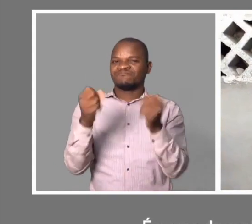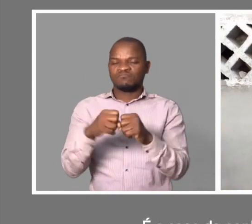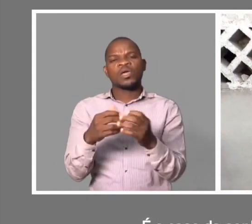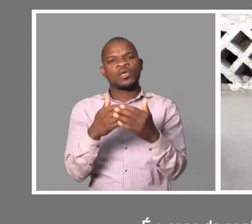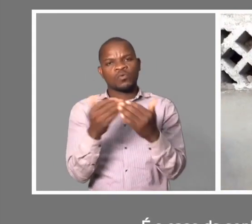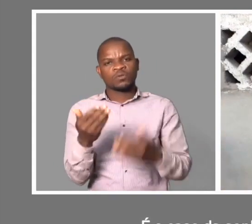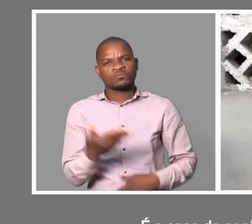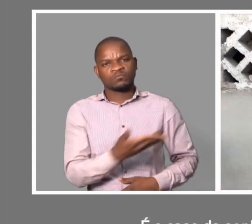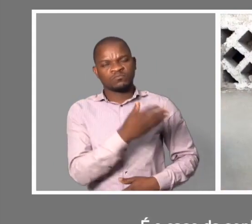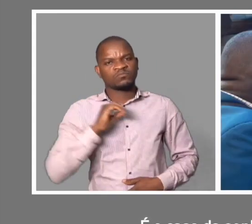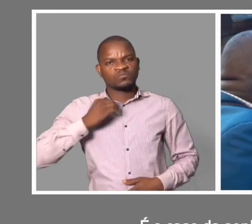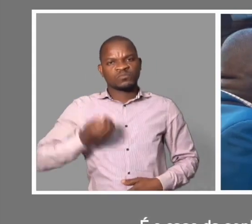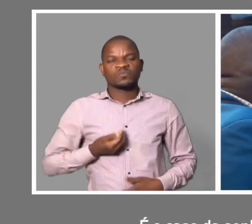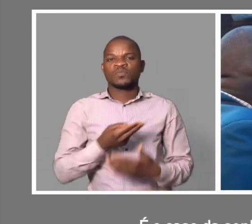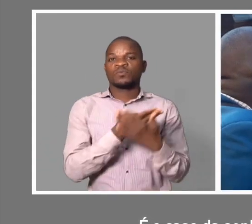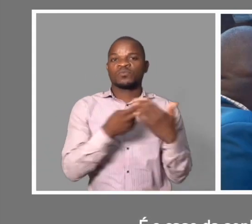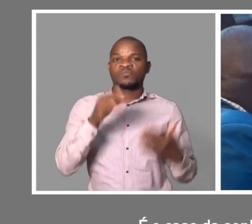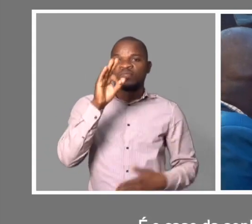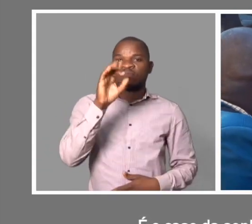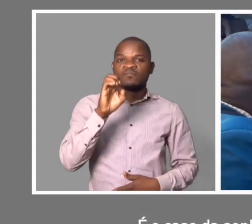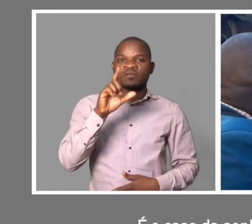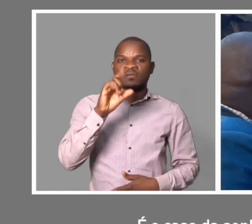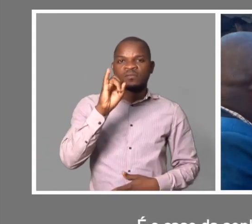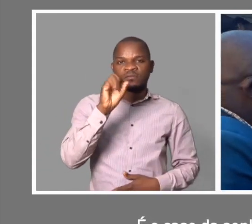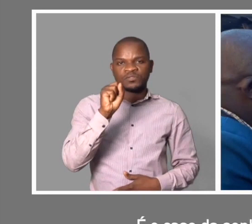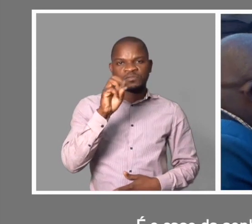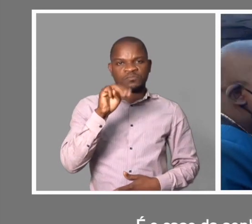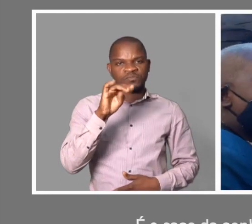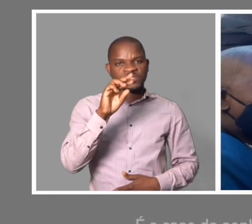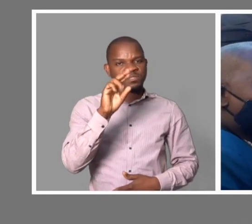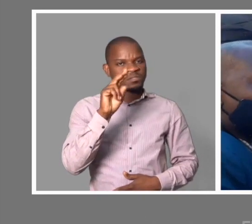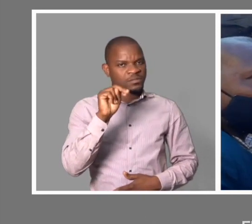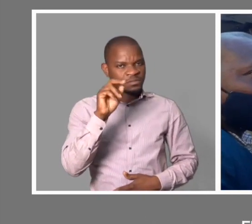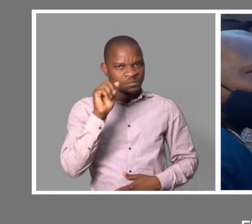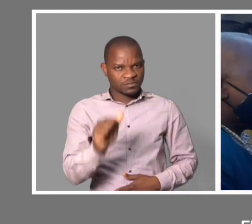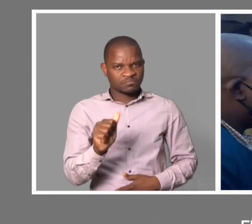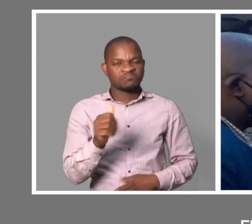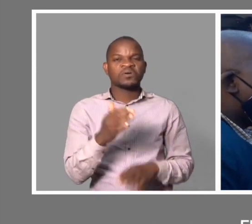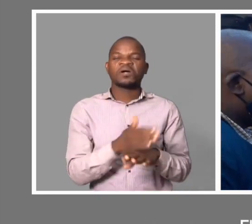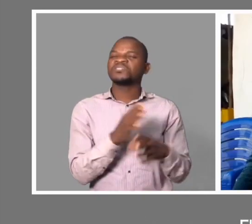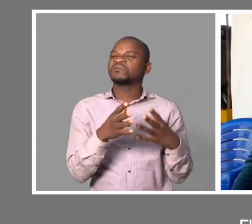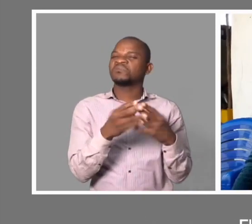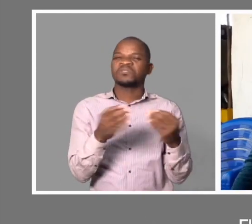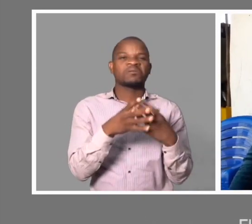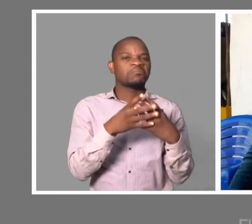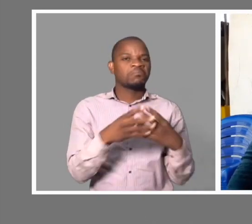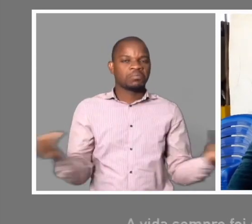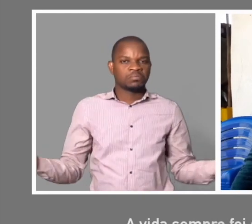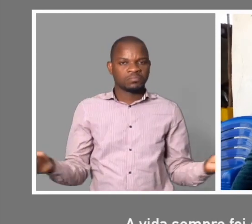Felismina Nguambe, residente na Praia Nova. Ela perdeu tudo. A vida sempre foi difícil,